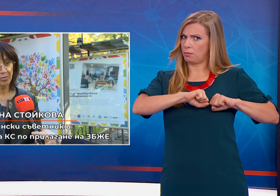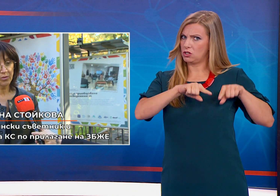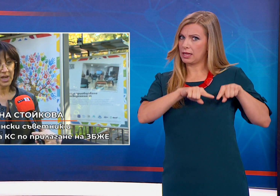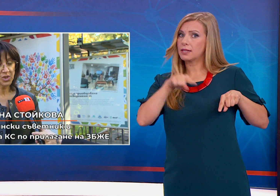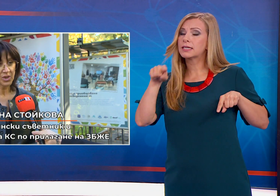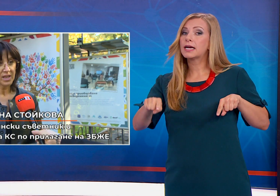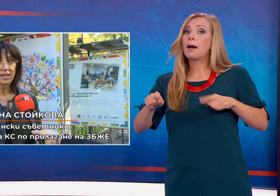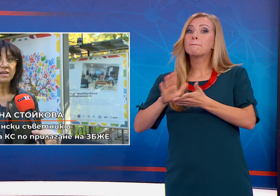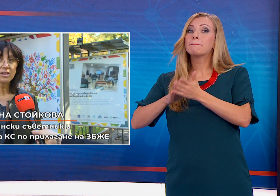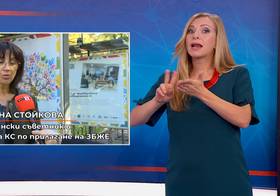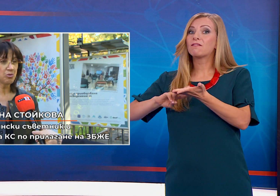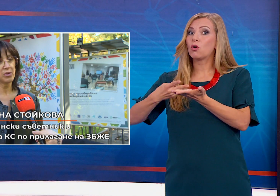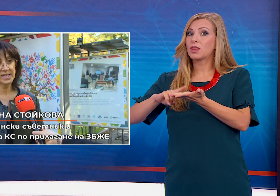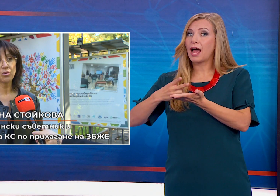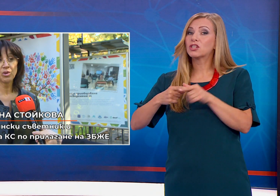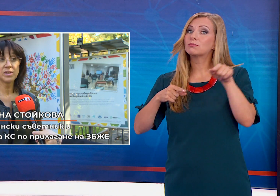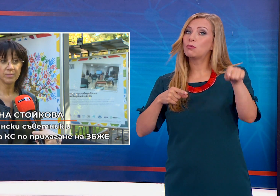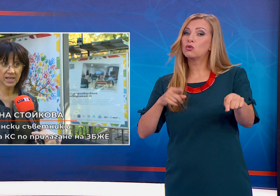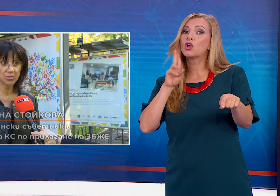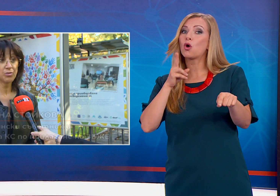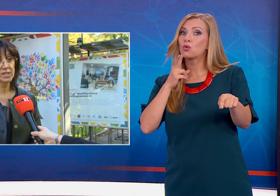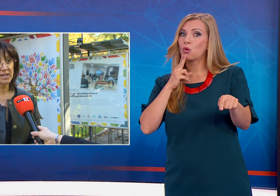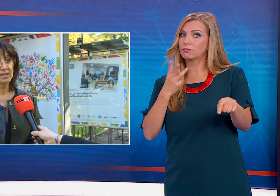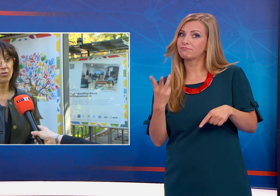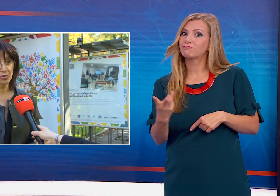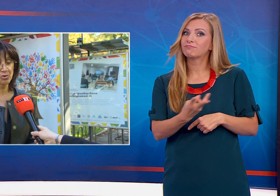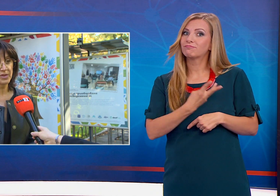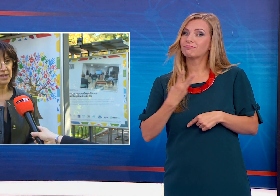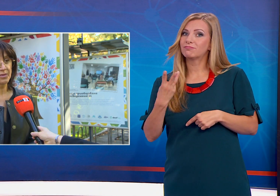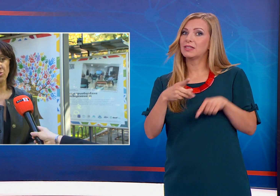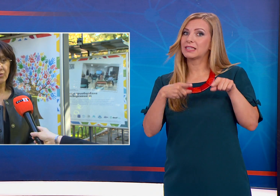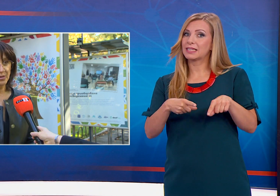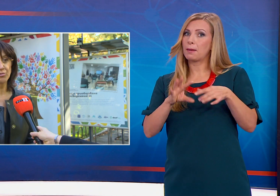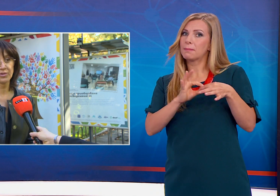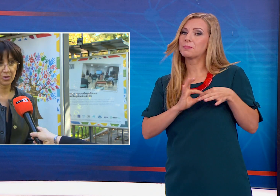преводач и глухото лице, което е на място за обслужване в съответното звено.